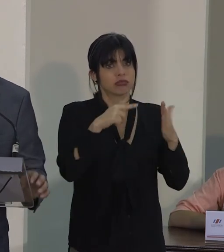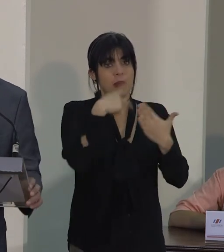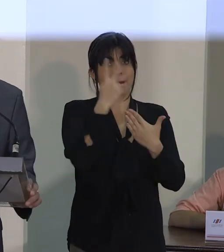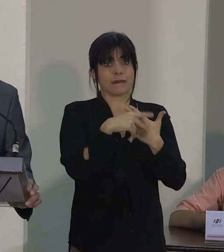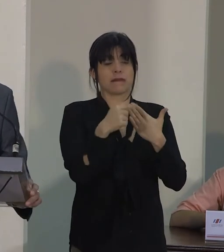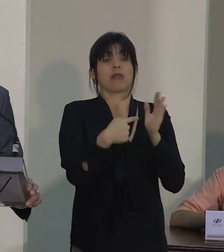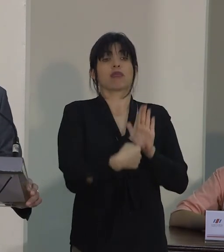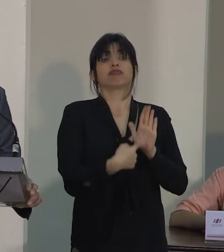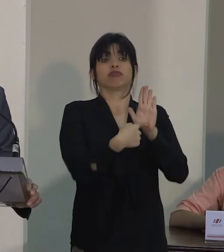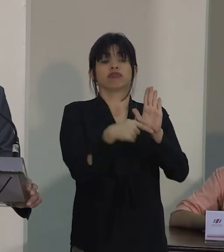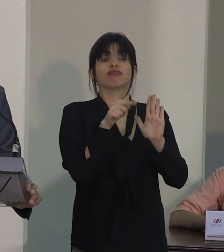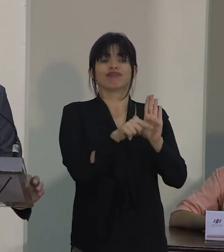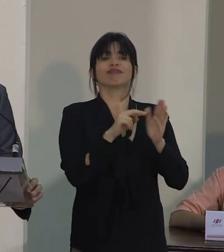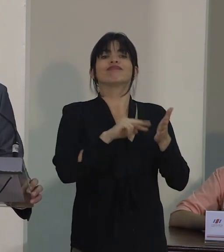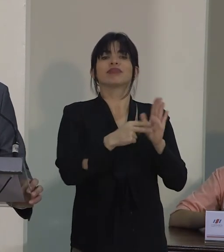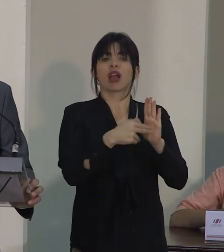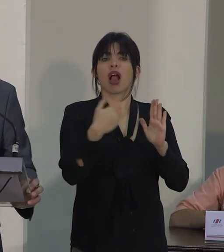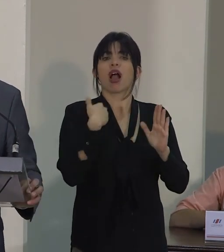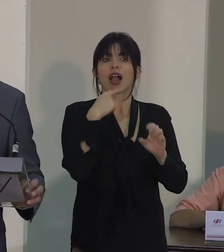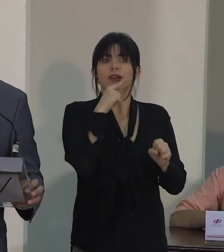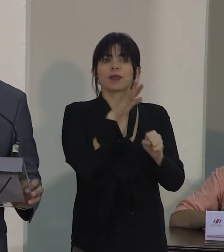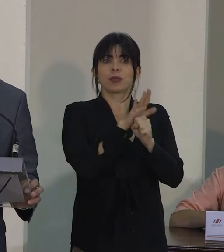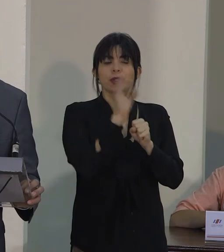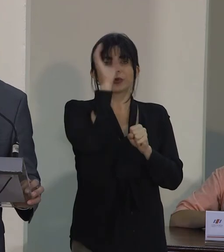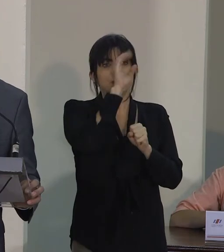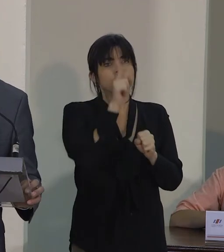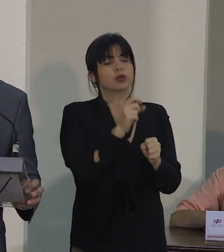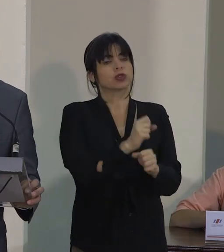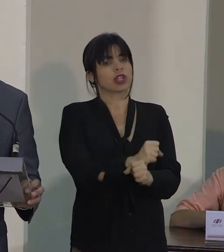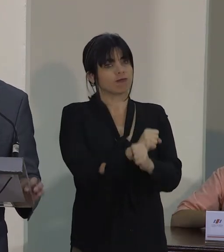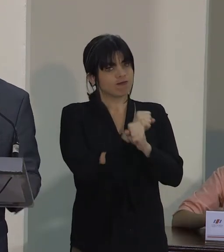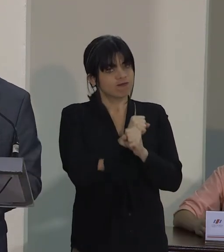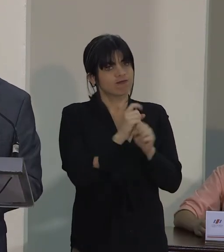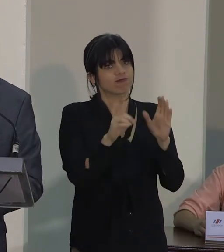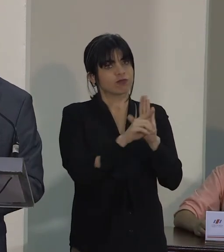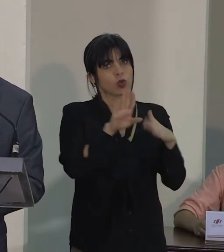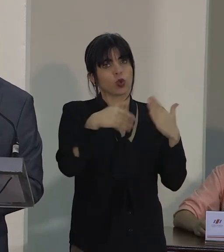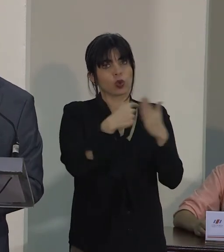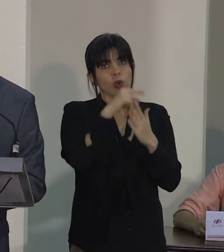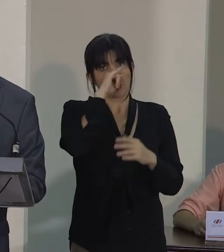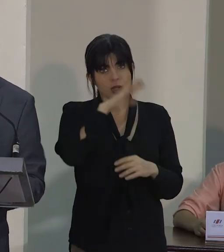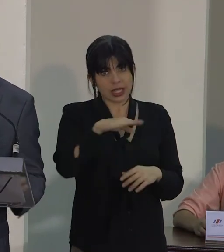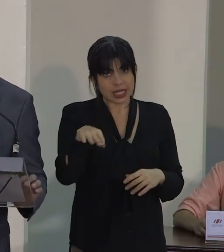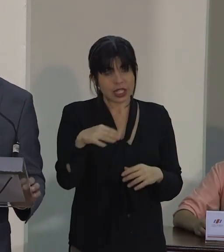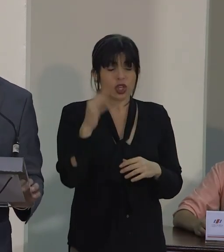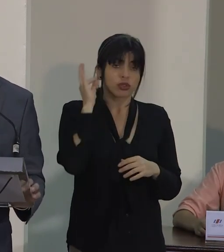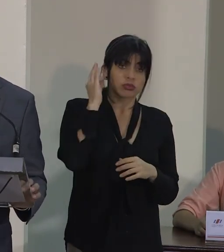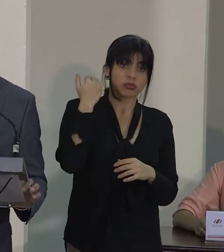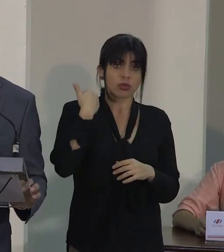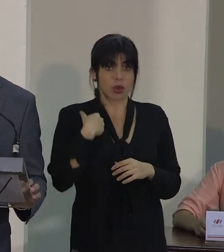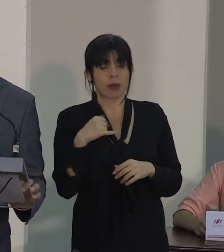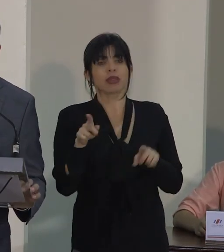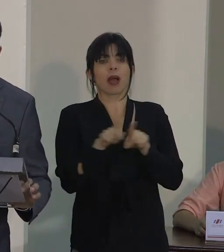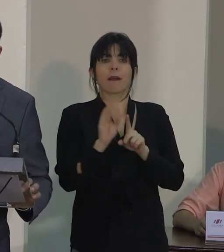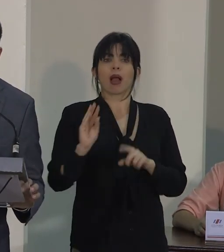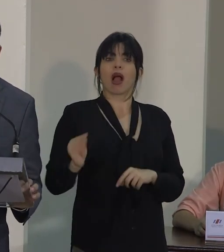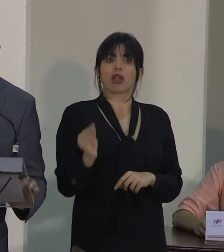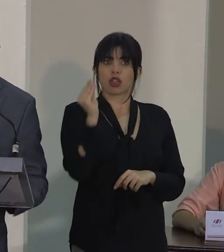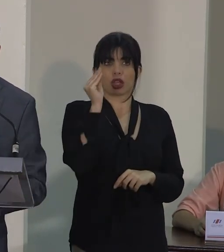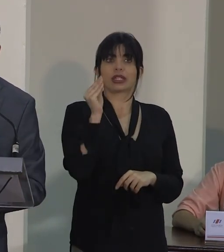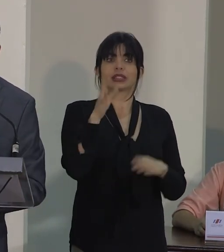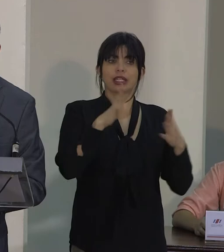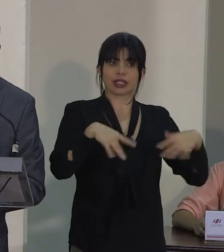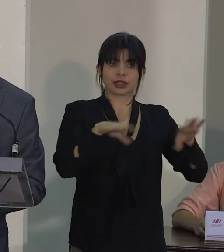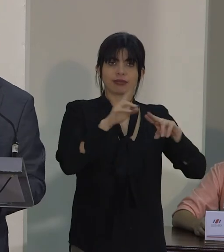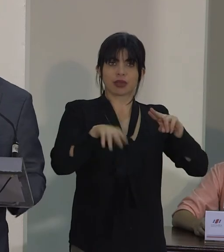cual es muestra de su compromiso para garantizar los derechos de todos los niños, todas las niñas y los adolescentes en